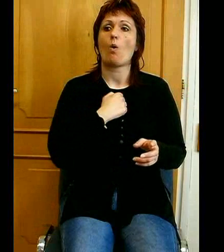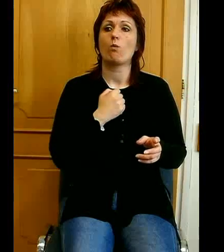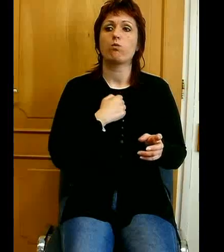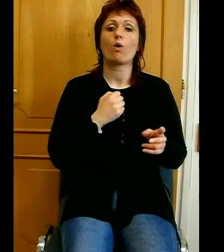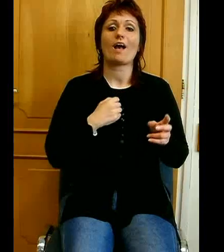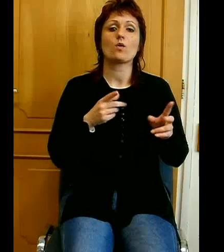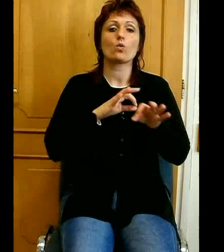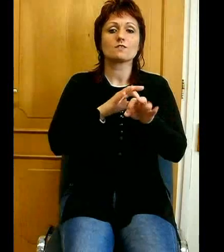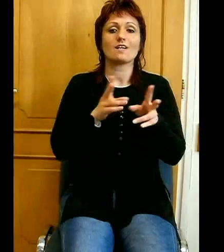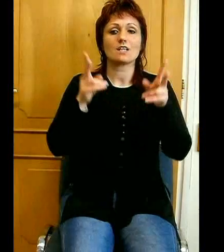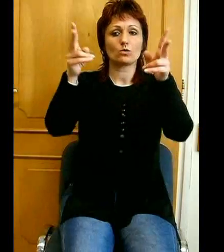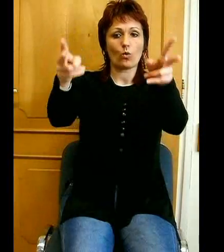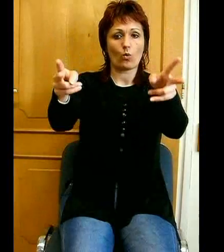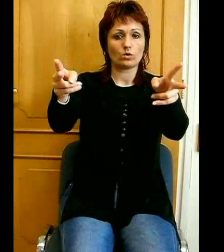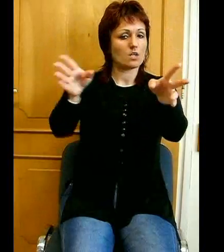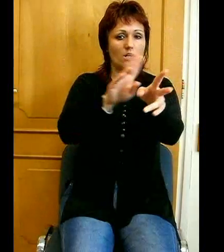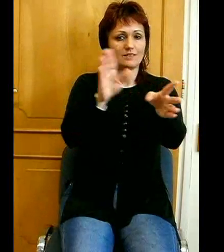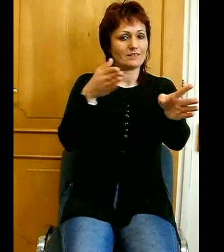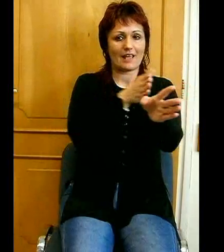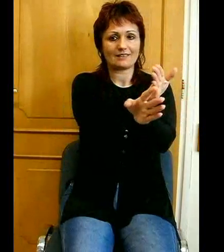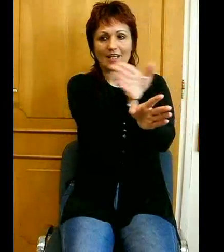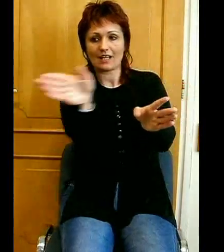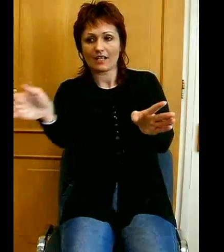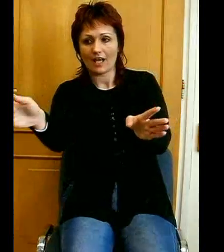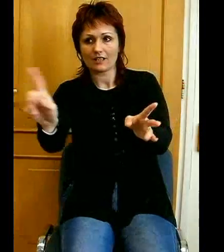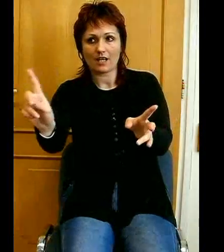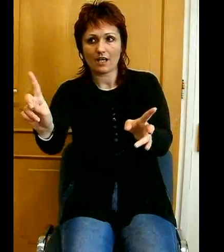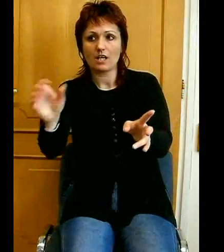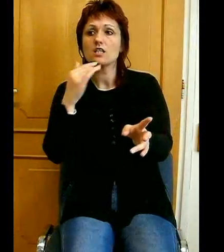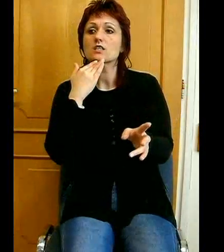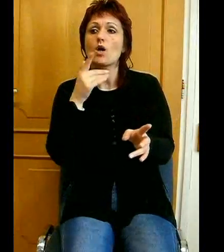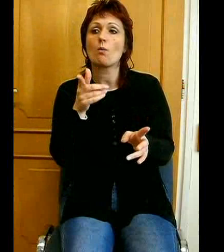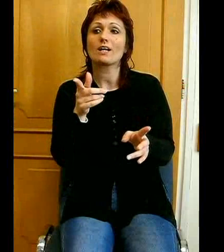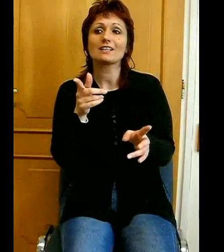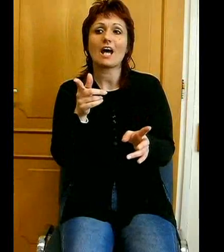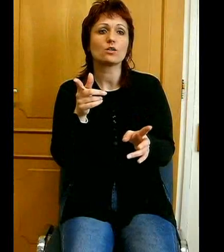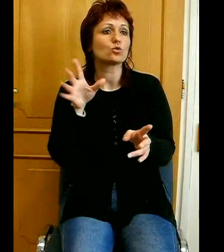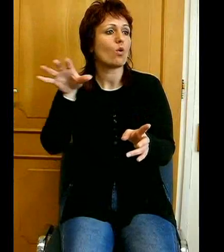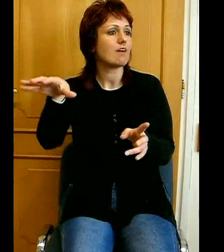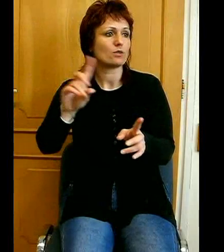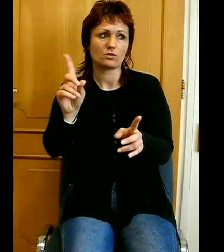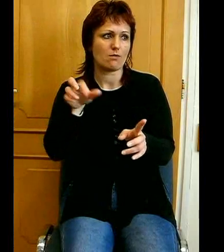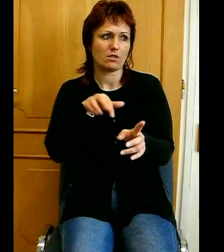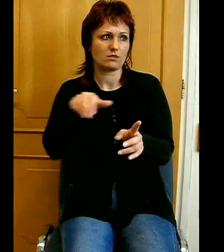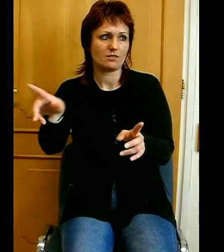térjetek le, Samaritánusok városába ne menjetek be, inkább menjetek Izráel